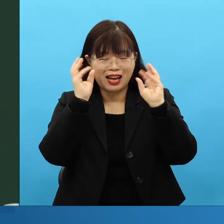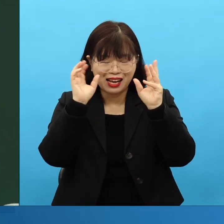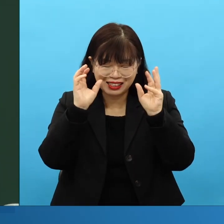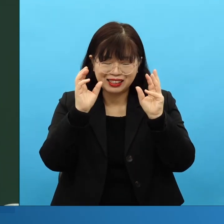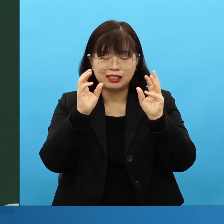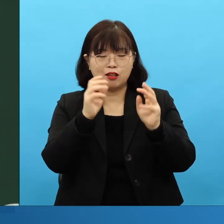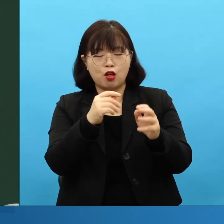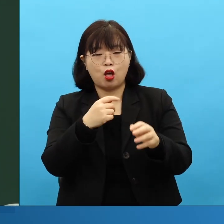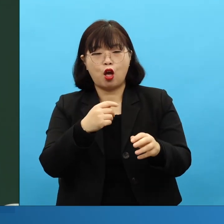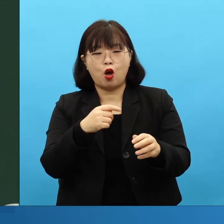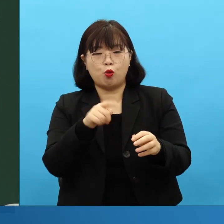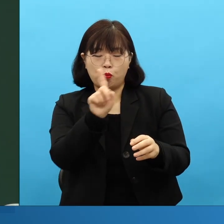후대들을 가르친 겁니다.